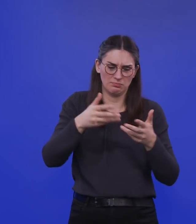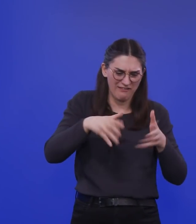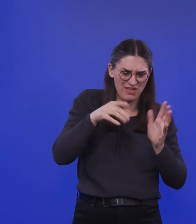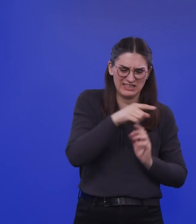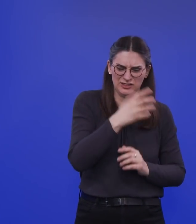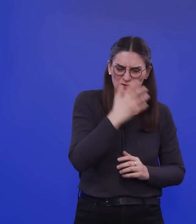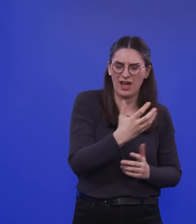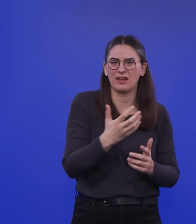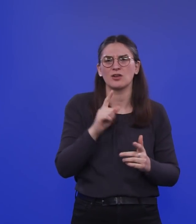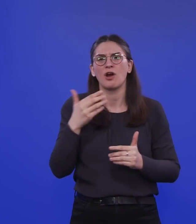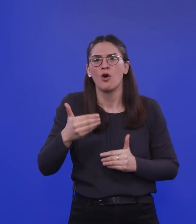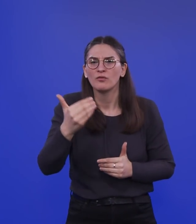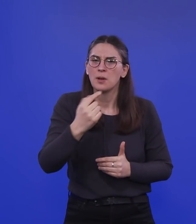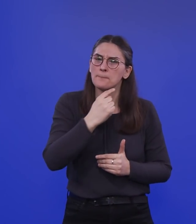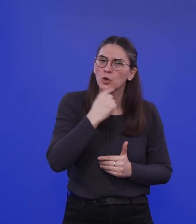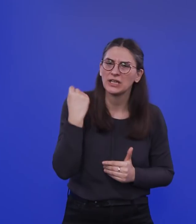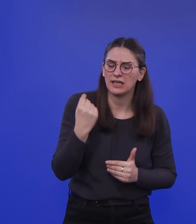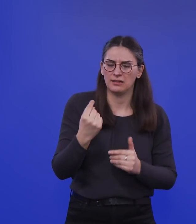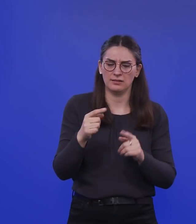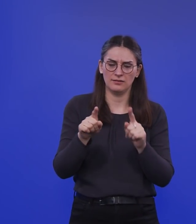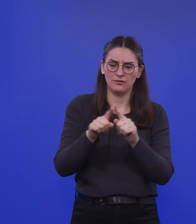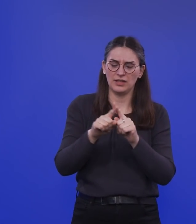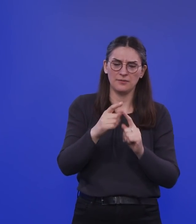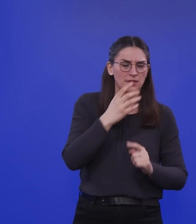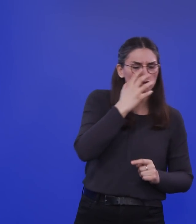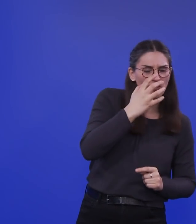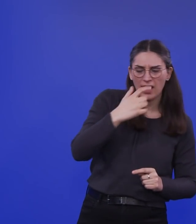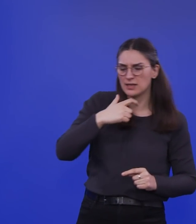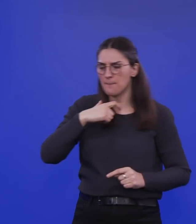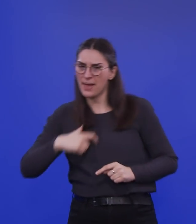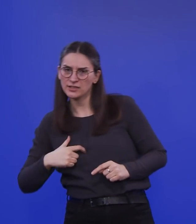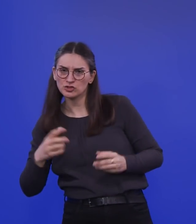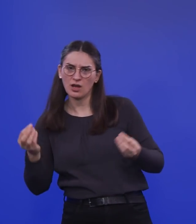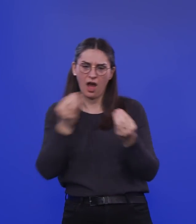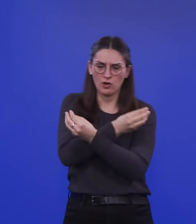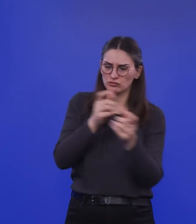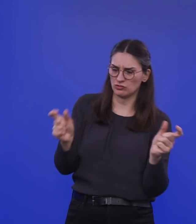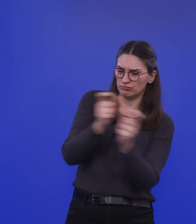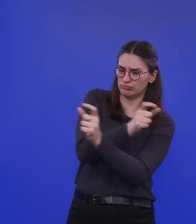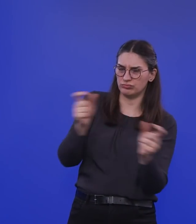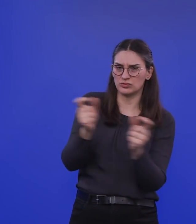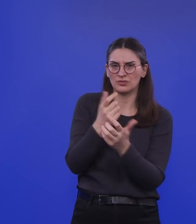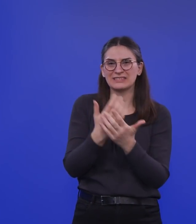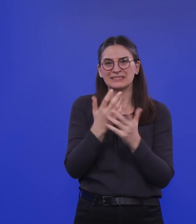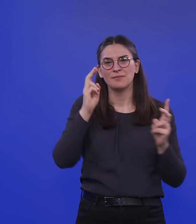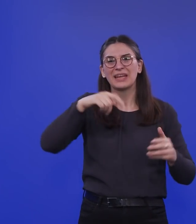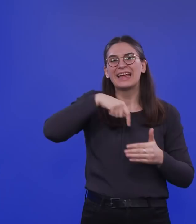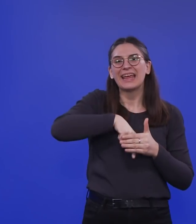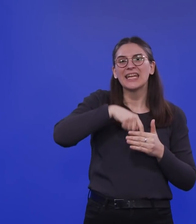Proteinen, die zwischen Schwein und Mensch hin und her ausgetauscht werden. Die inneren Virus-Proteine, die eigentlich